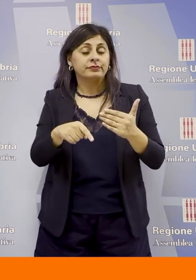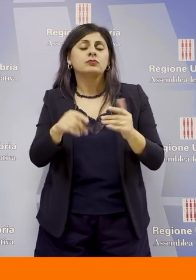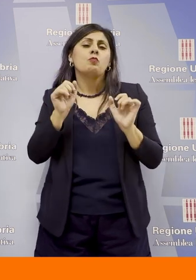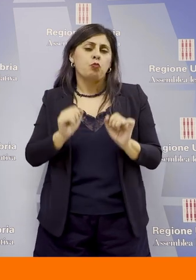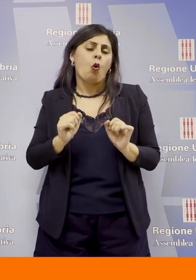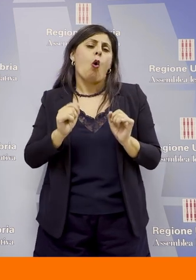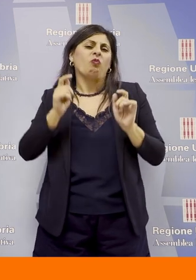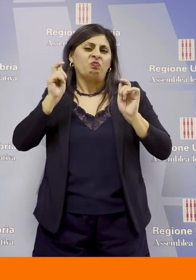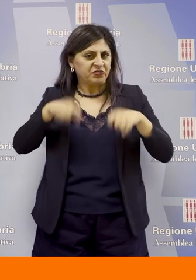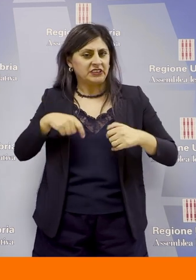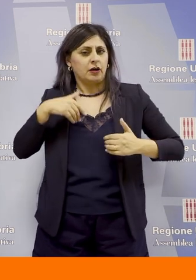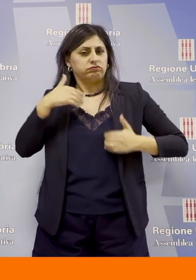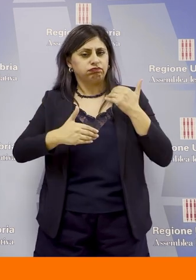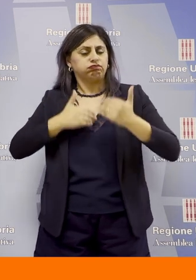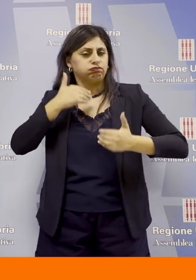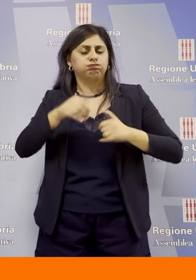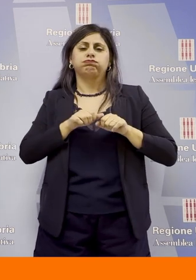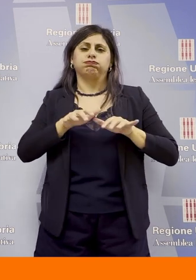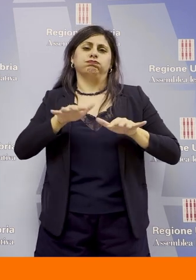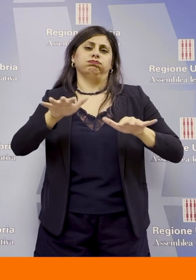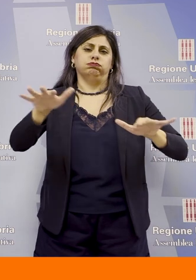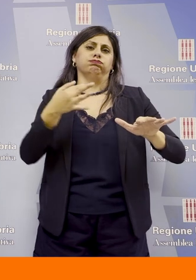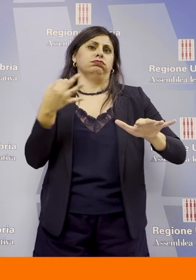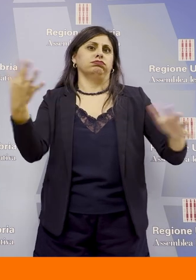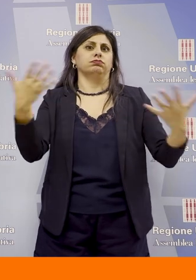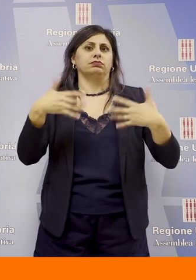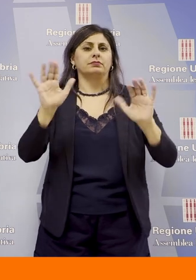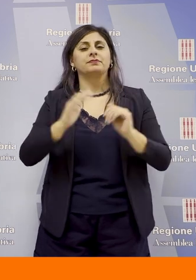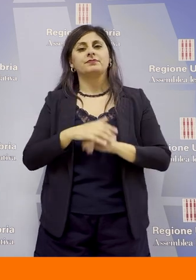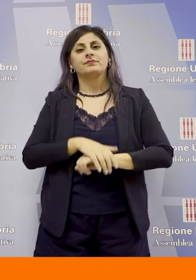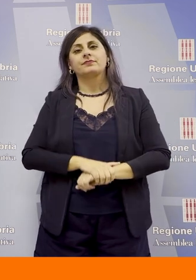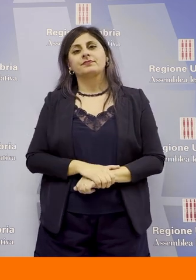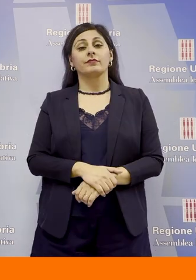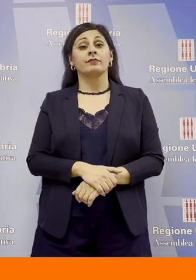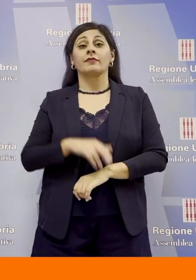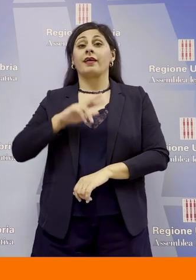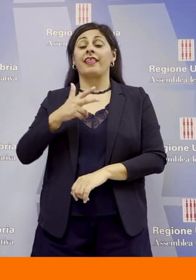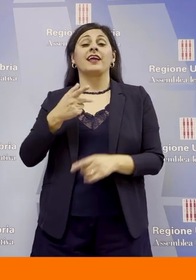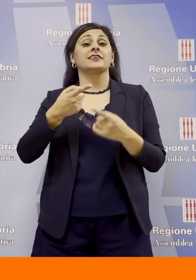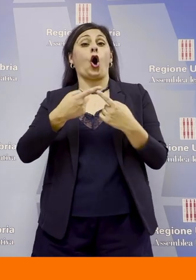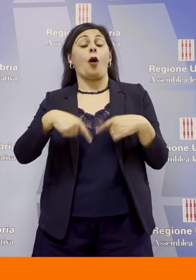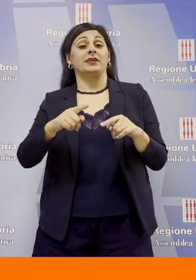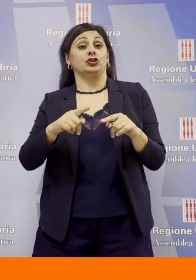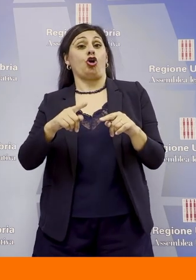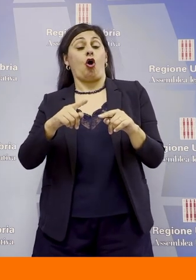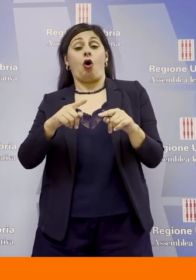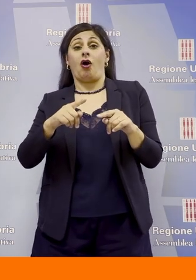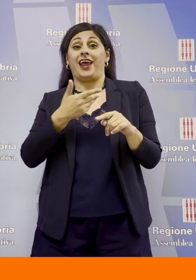moto con una intensità e una diffusione importanti La terza commissione consigliare di Palazzo